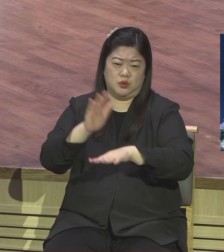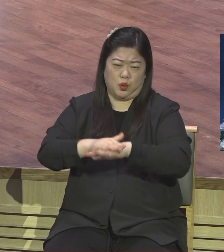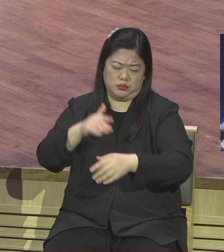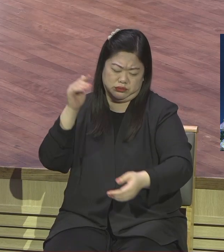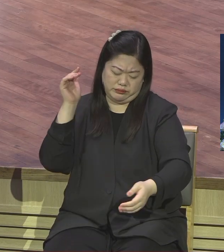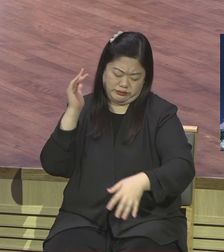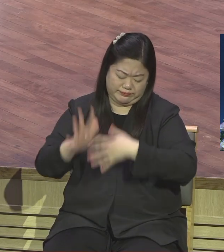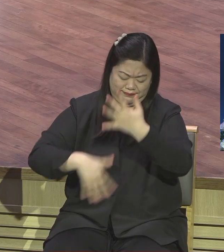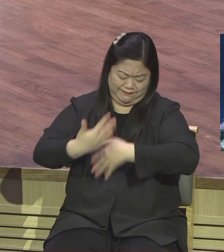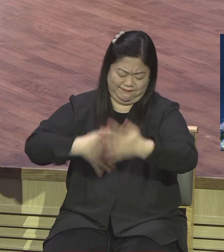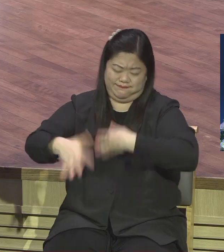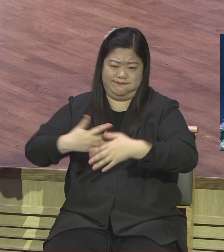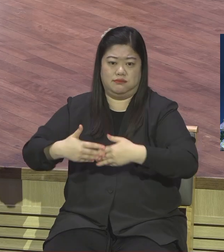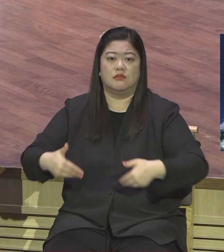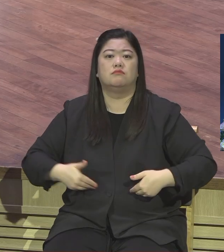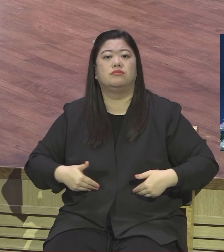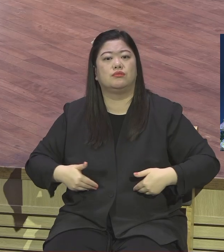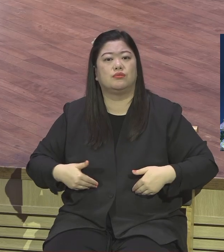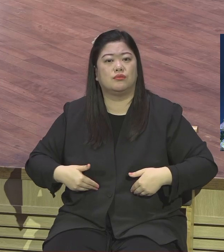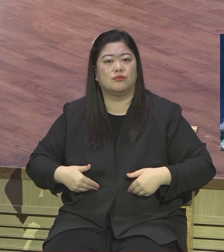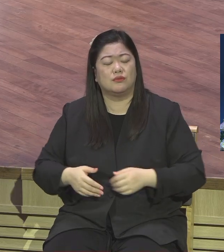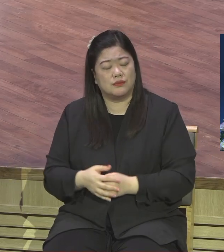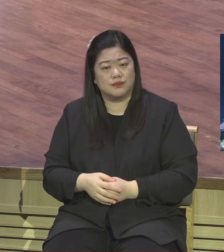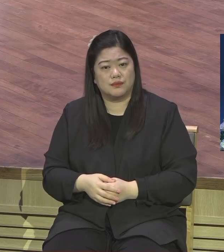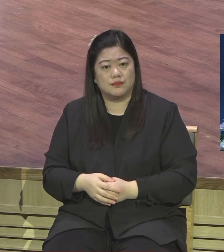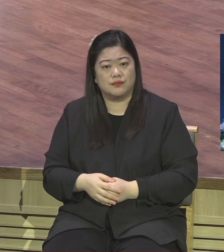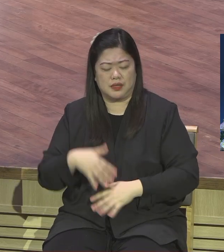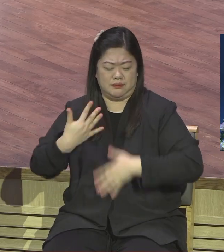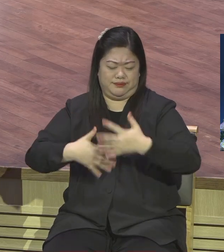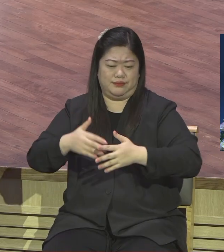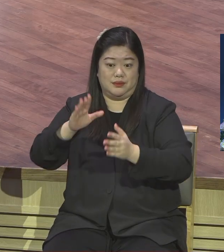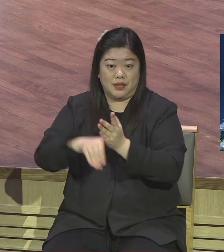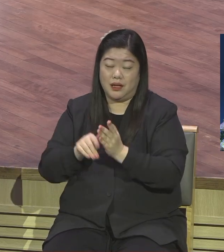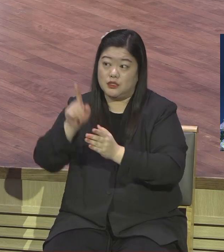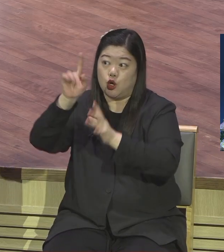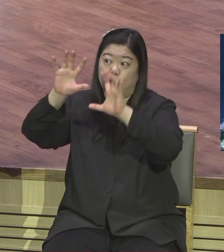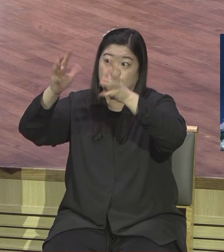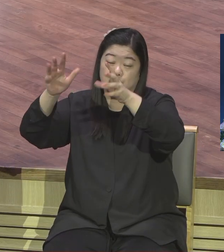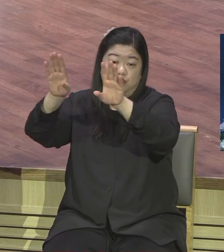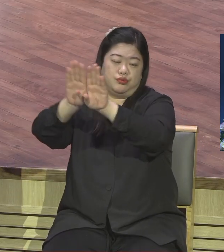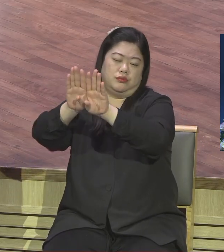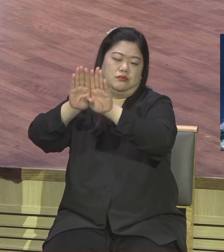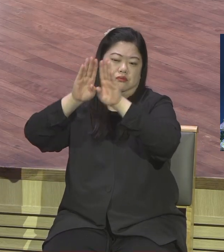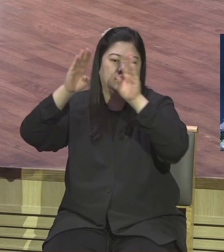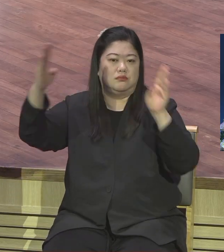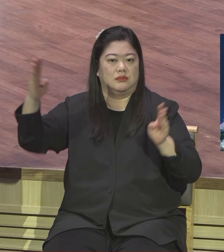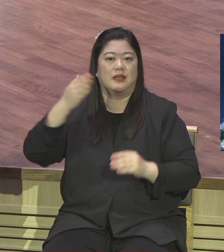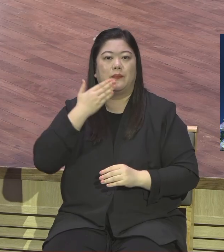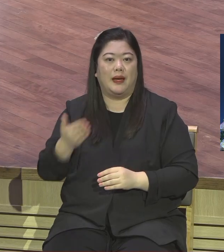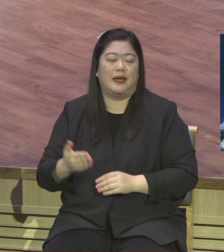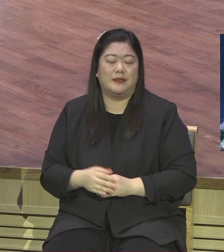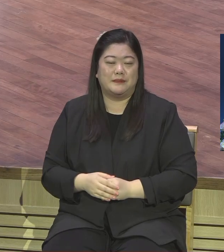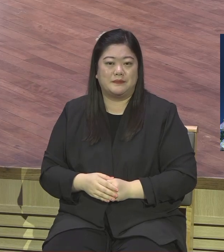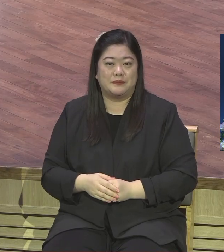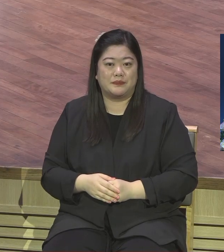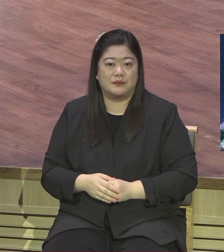믿음의 도전을 할 때 천국문이 열린다라는 말씀 이 사명이 우리 예원교회